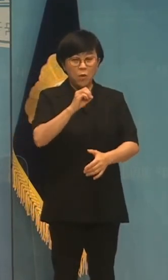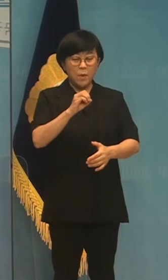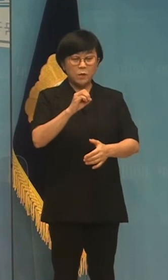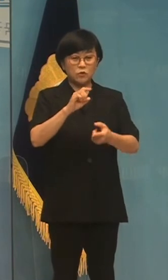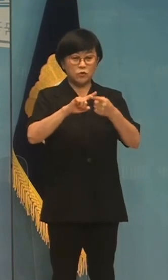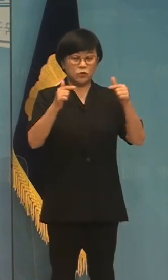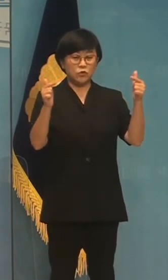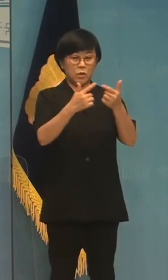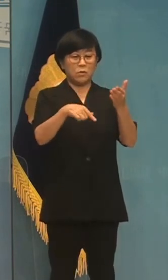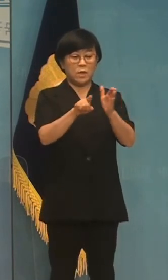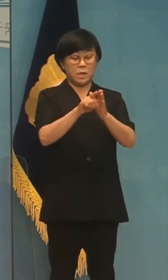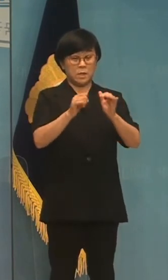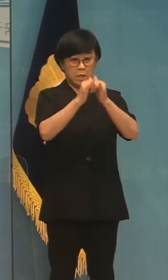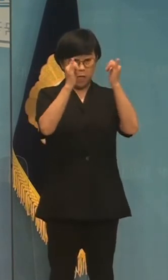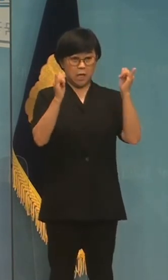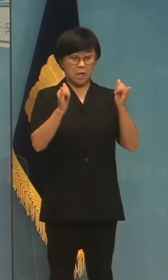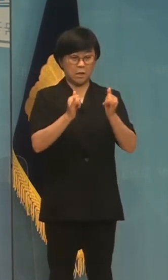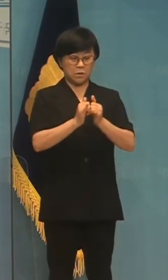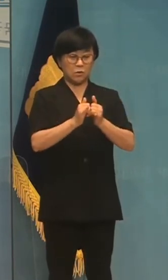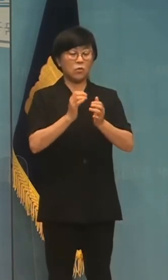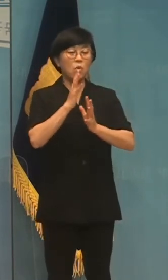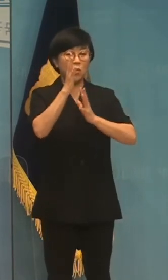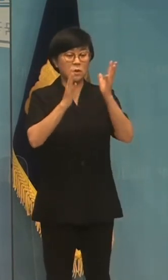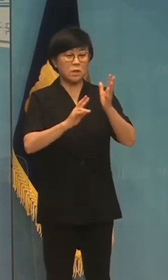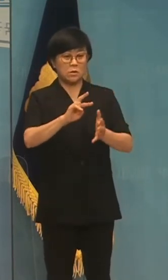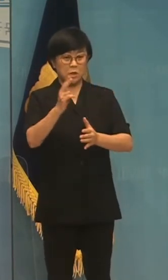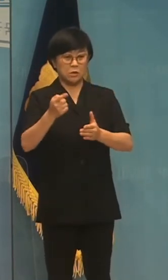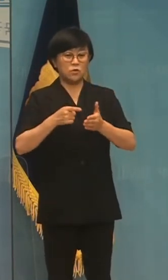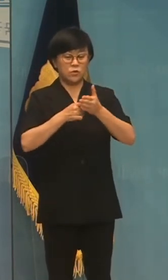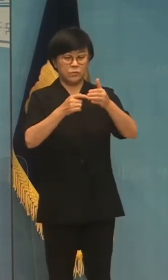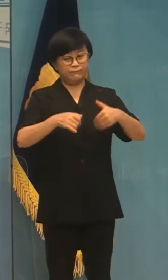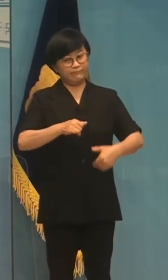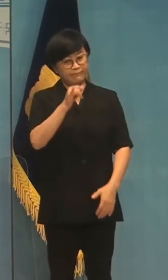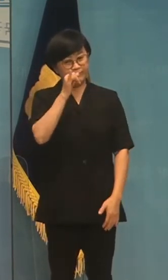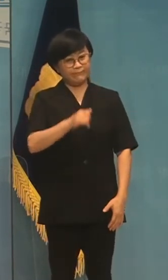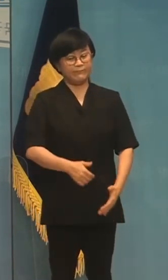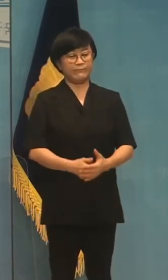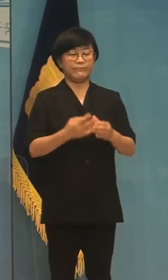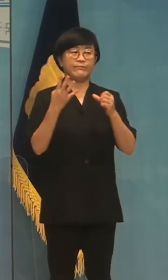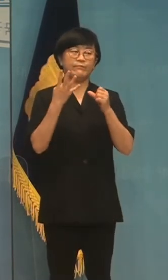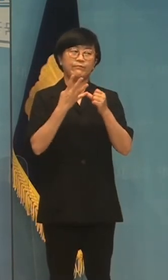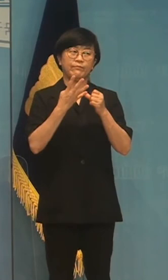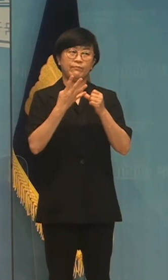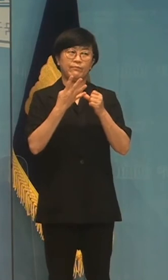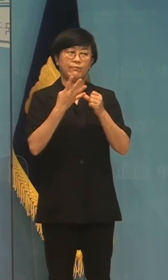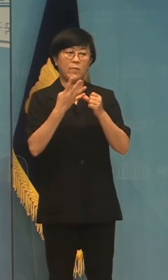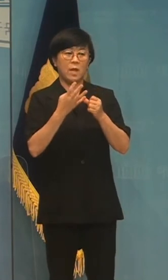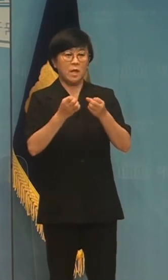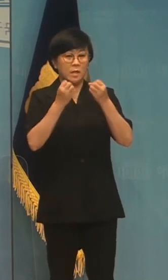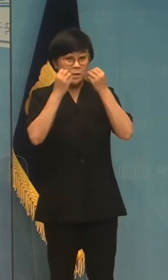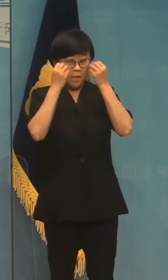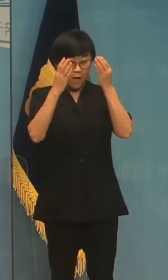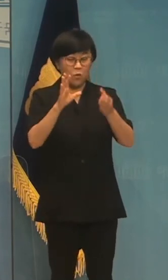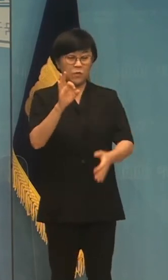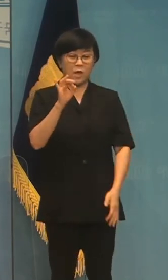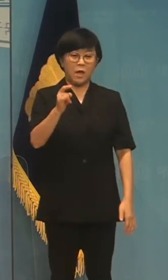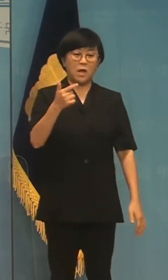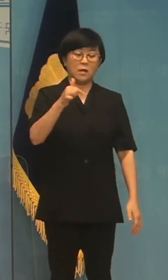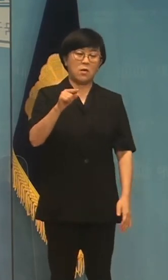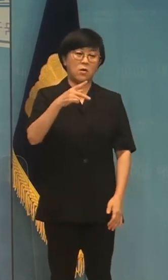전차적인 녹색전환이 추진되어야 합니다. 넷째, 신에너지는 삭제하고